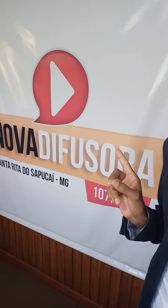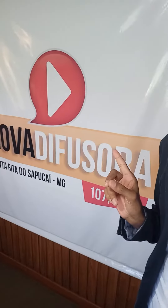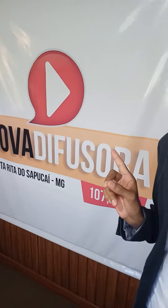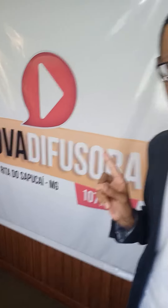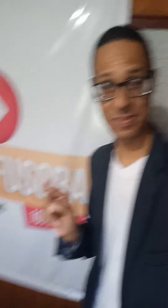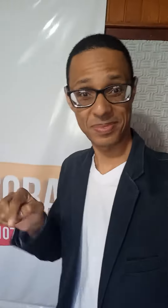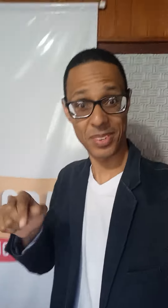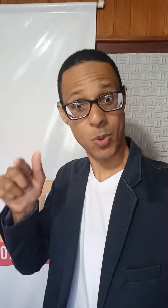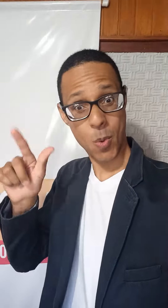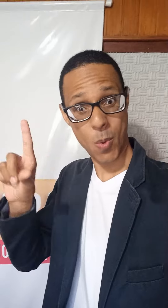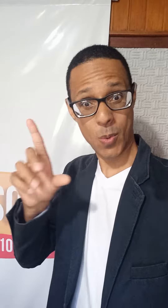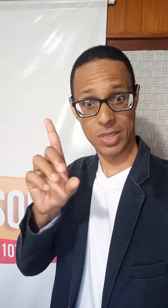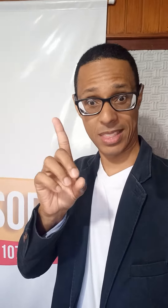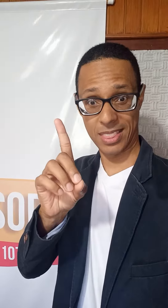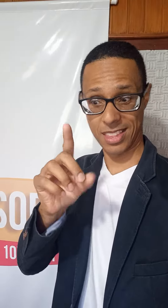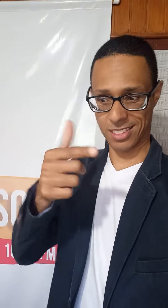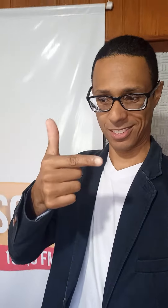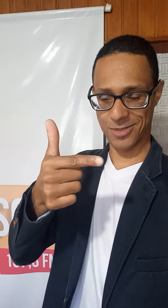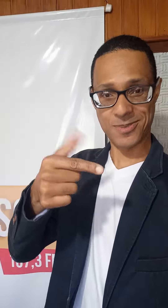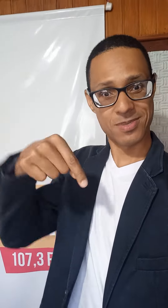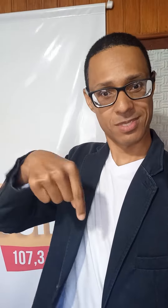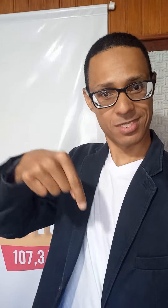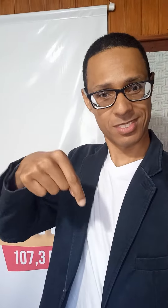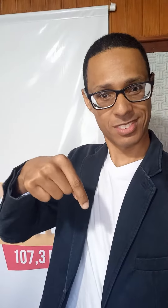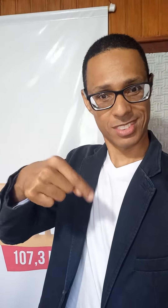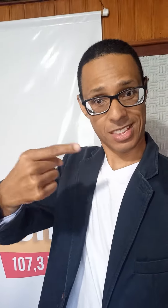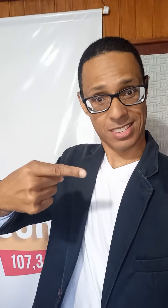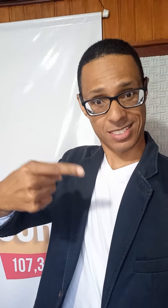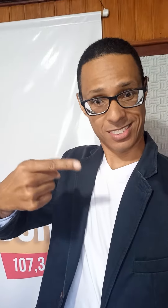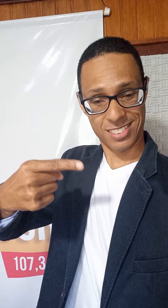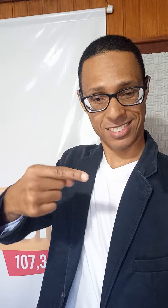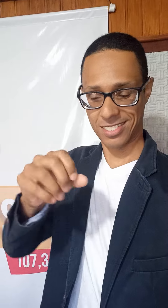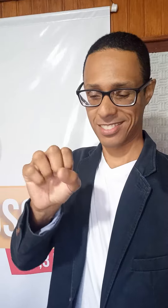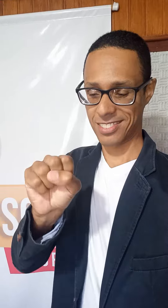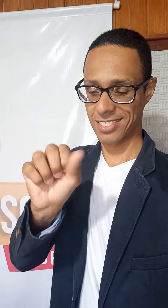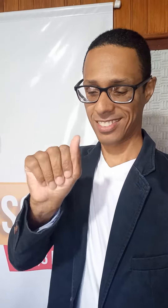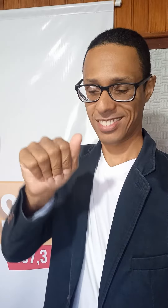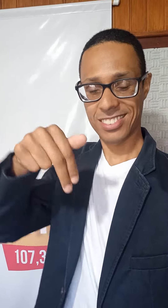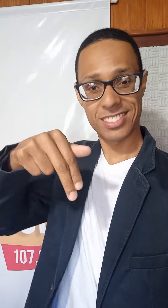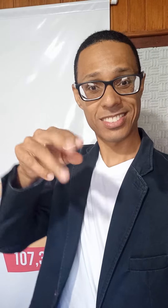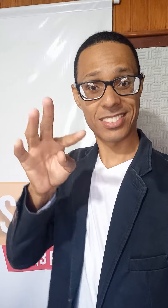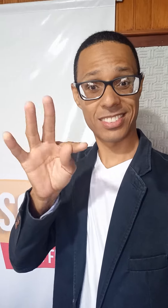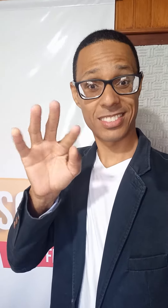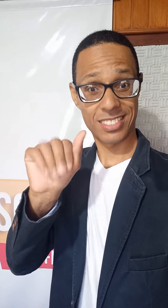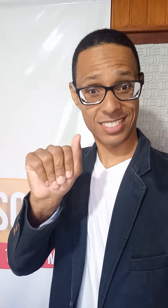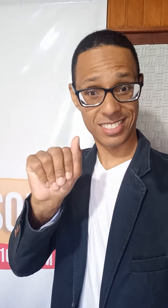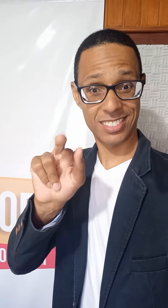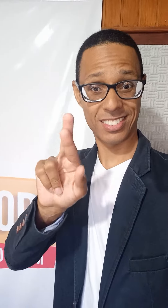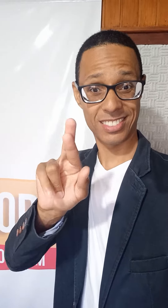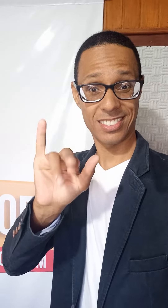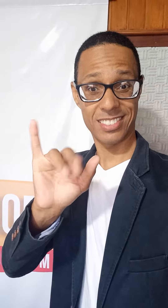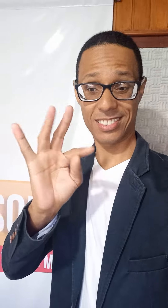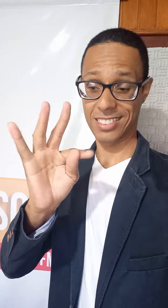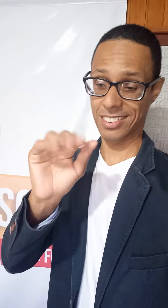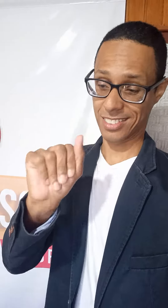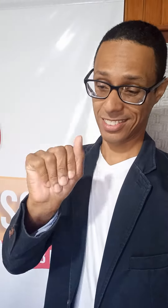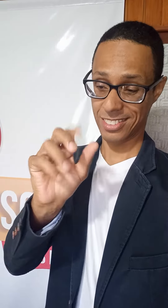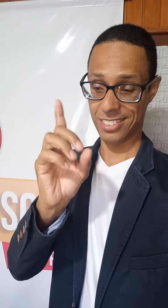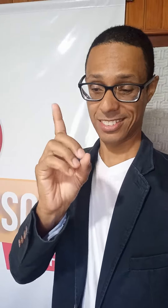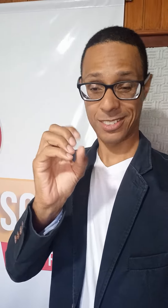relembra alguma coisa, né? A gente oferece música pras pessoas, às vezes a gente é meio difícil assim de falar, tem gente que é difícil com as palavras, né?